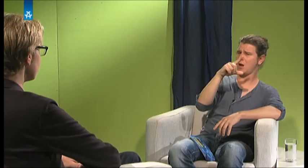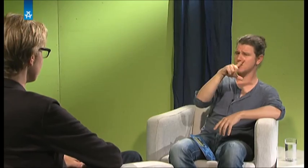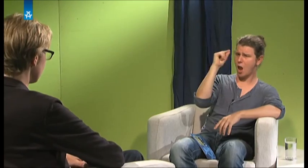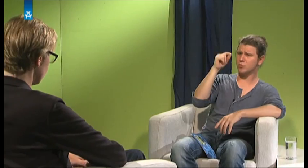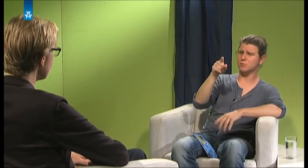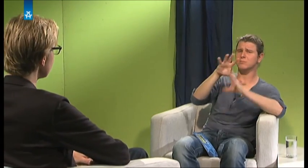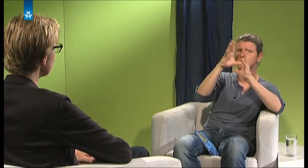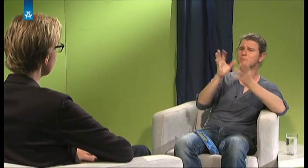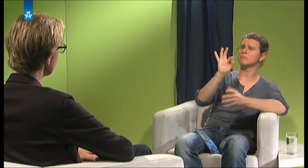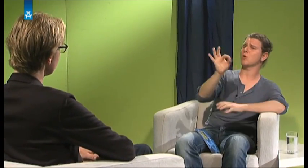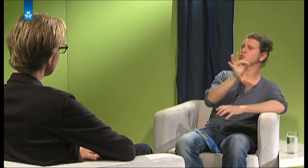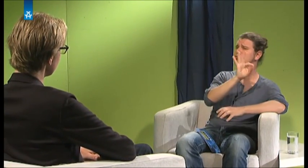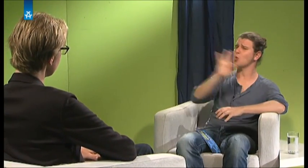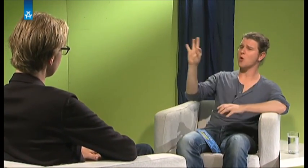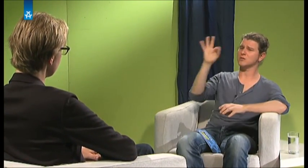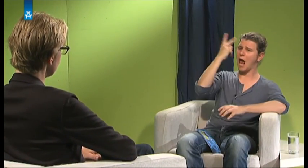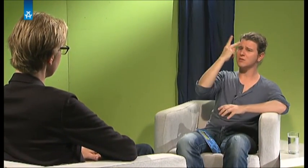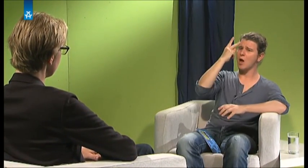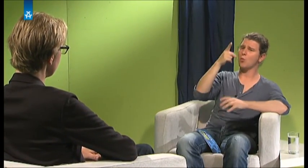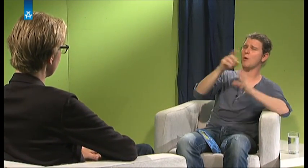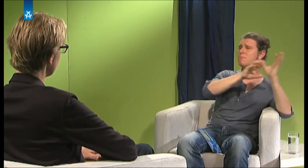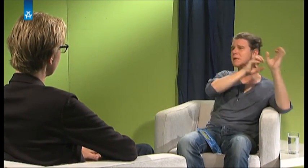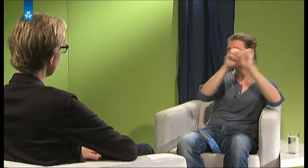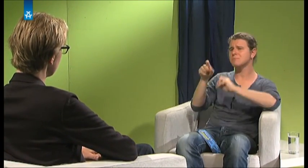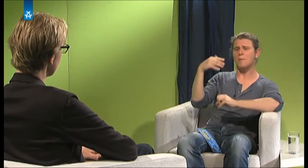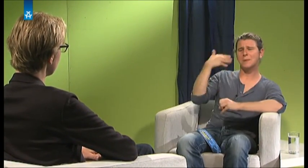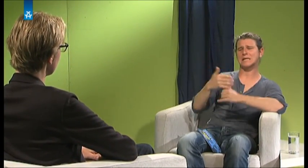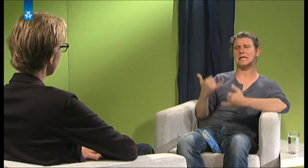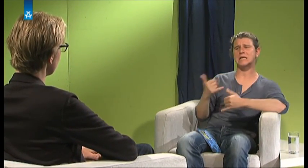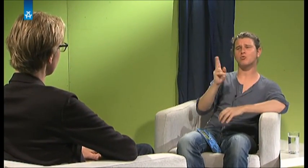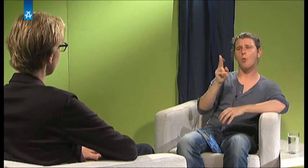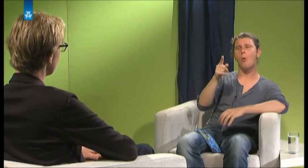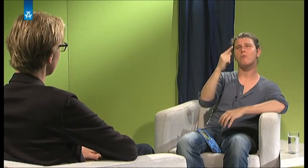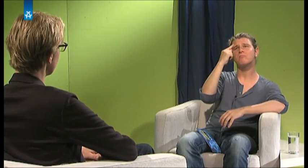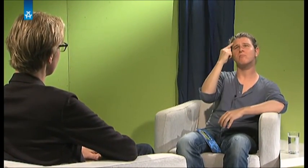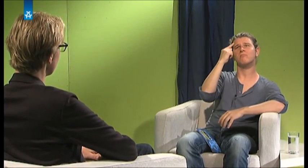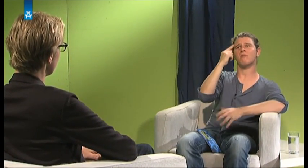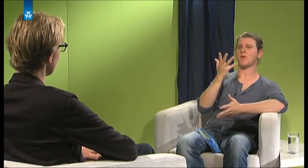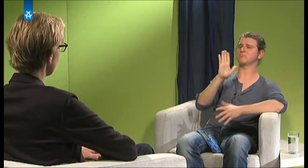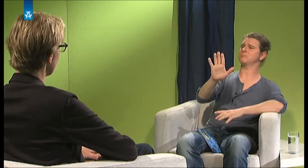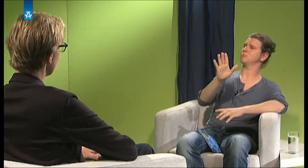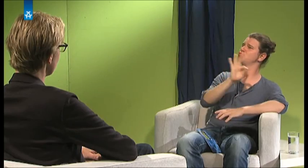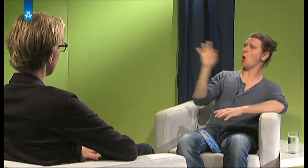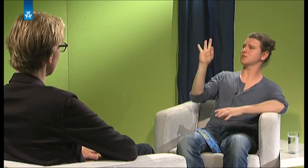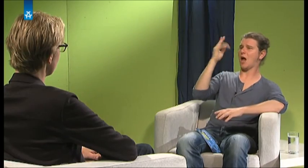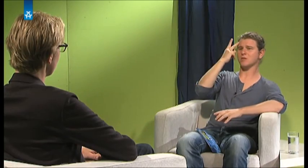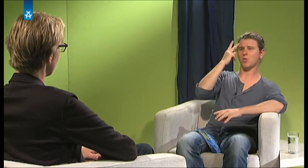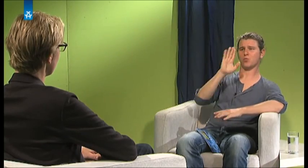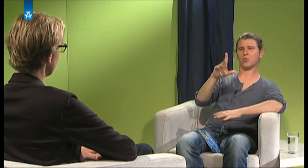Universitäten. Vielleicht kannst du uns dann auch noch erzählen, was deine wirklich schönste Erinnerung waren, Gelaudet, die du auch mitgebracht hast und die immer wieder mal